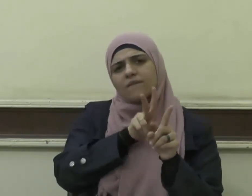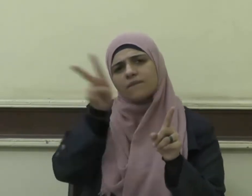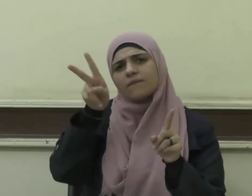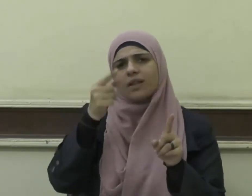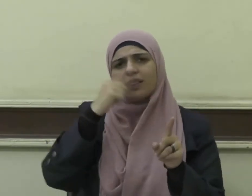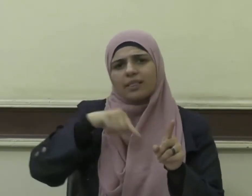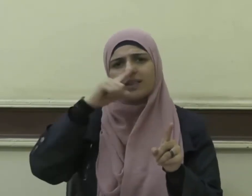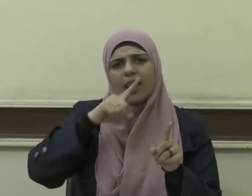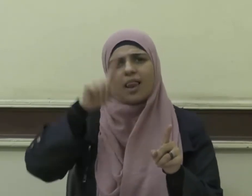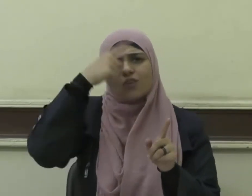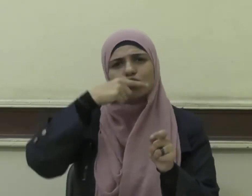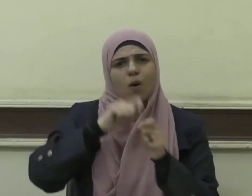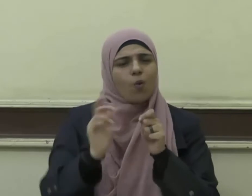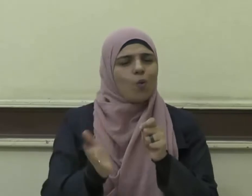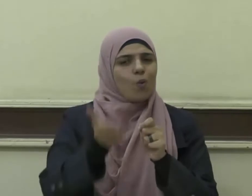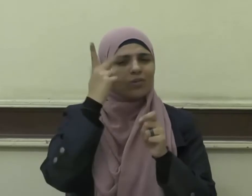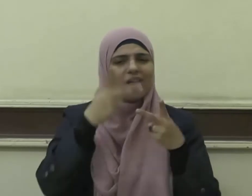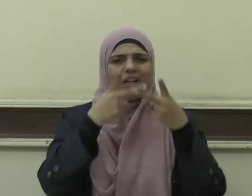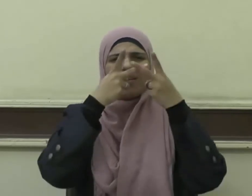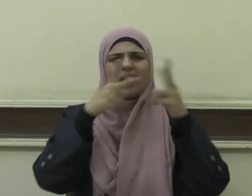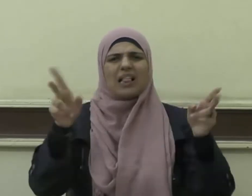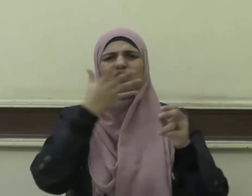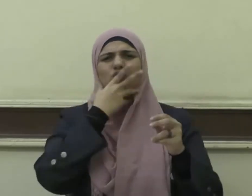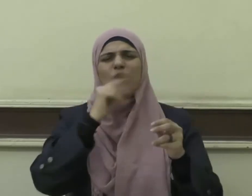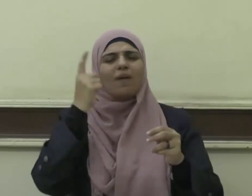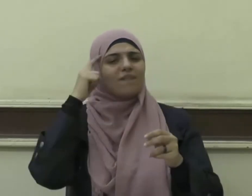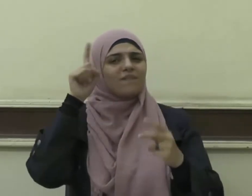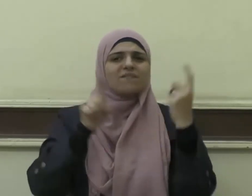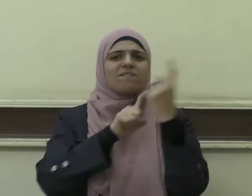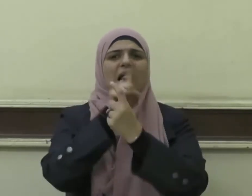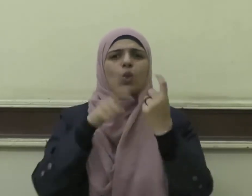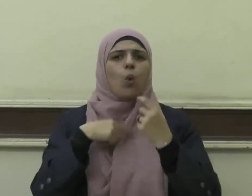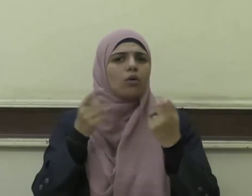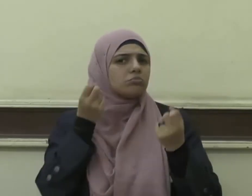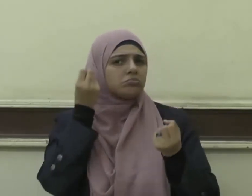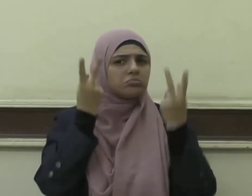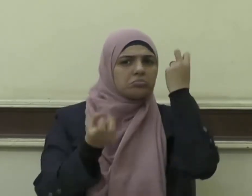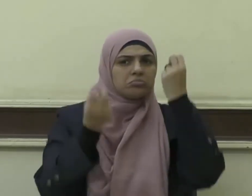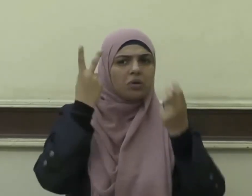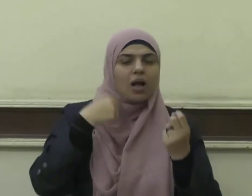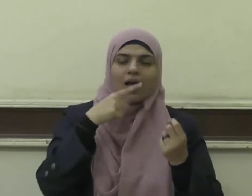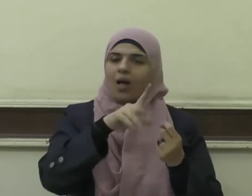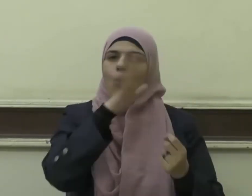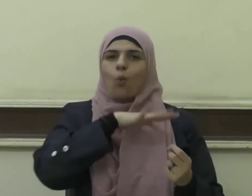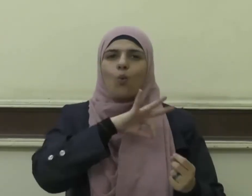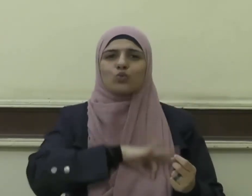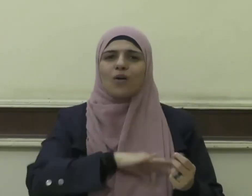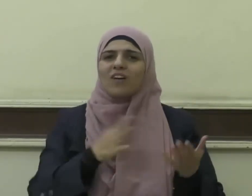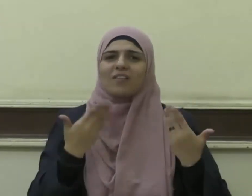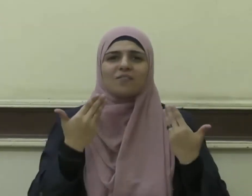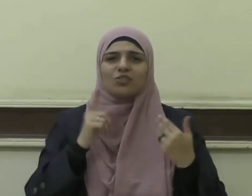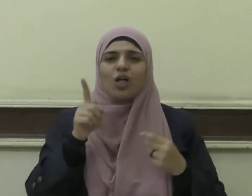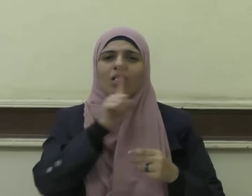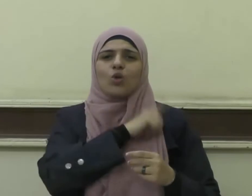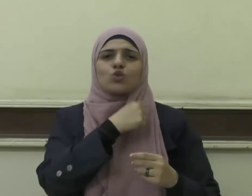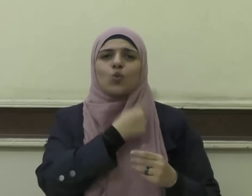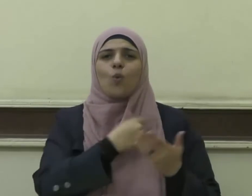وأطلقوا قذائف الفتاوى التي تضر ولا تنفع وتفرِّق ولا تجمِّع